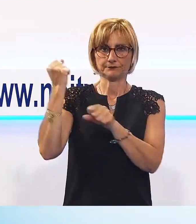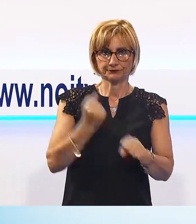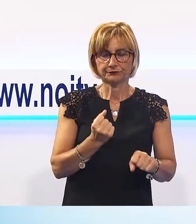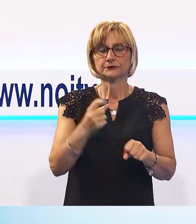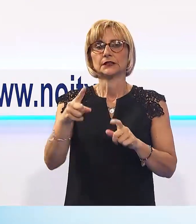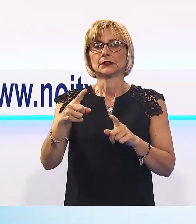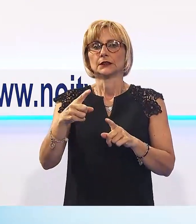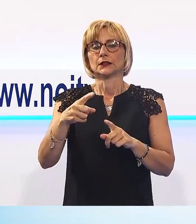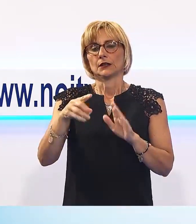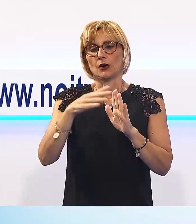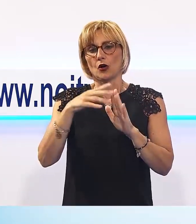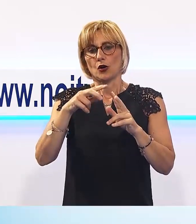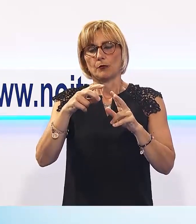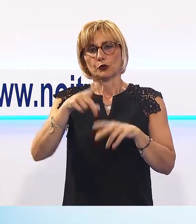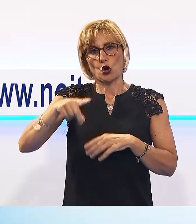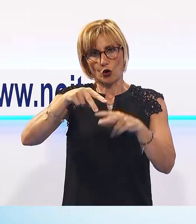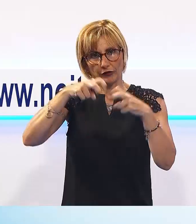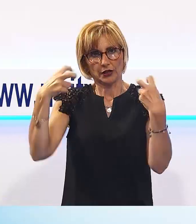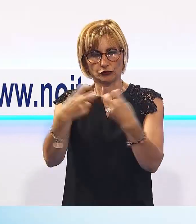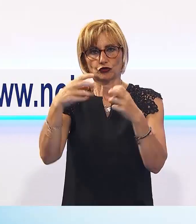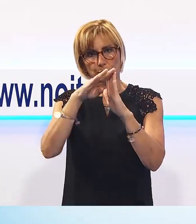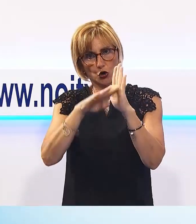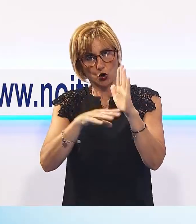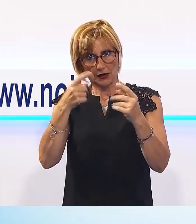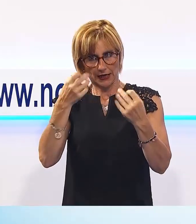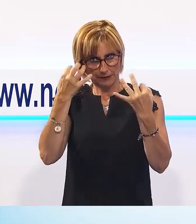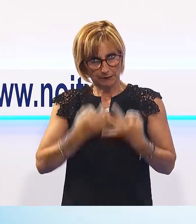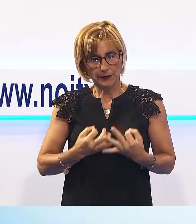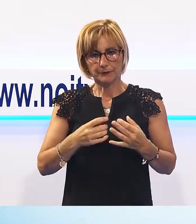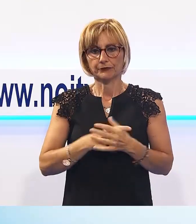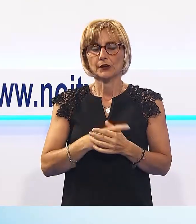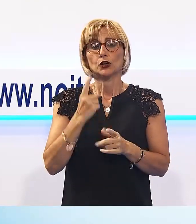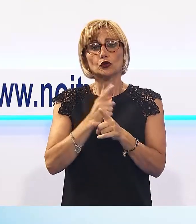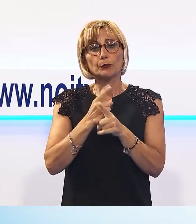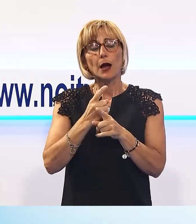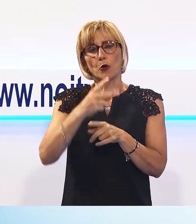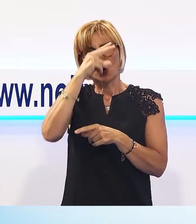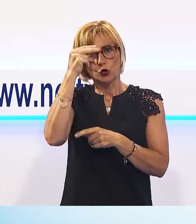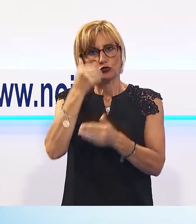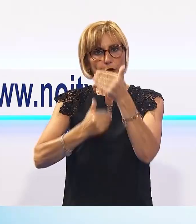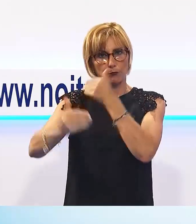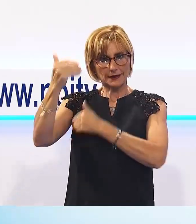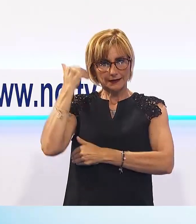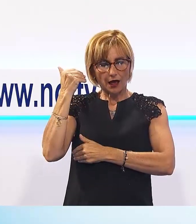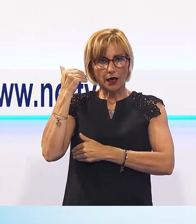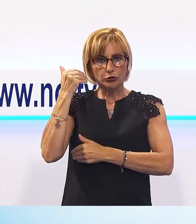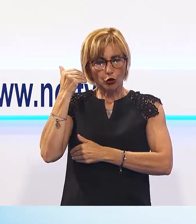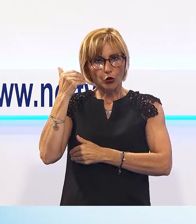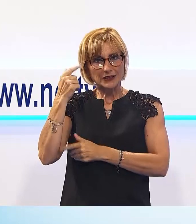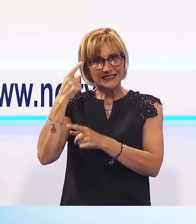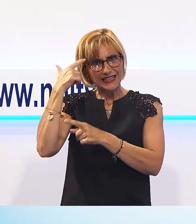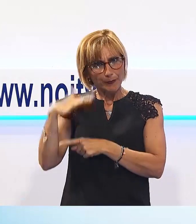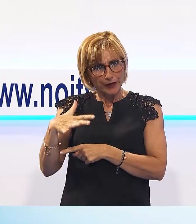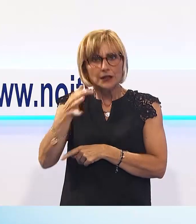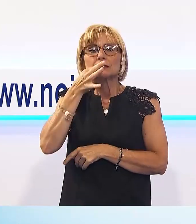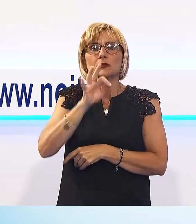non significa solo avere memoria del nostro passato, è infatti attraverso la comprensione e la conoscenza di quello che è stato che è possibile capire il